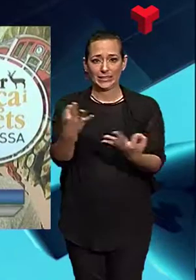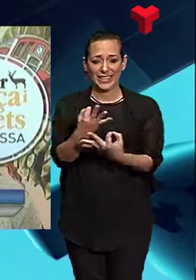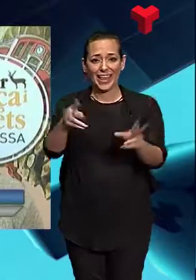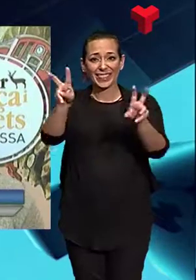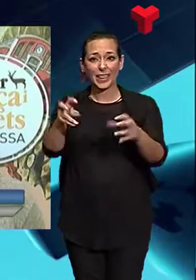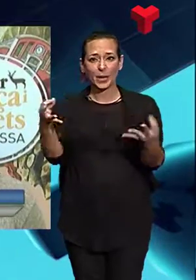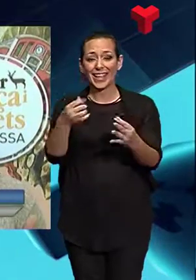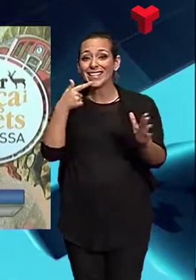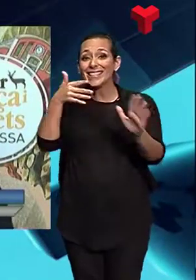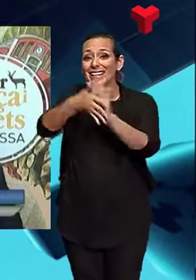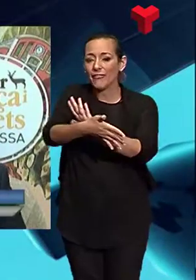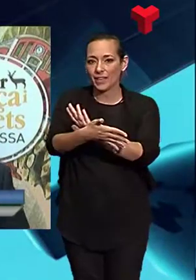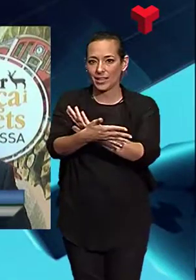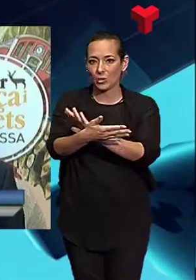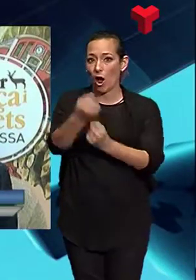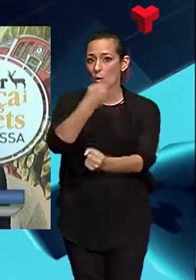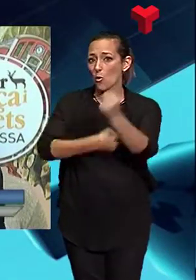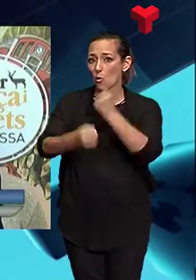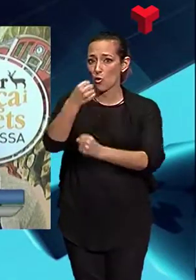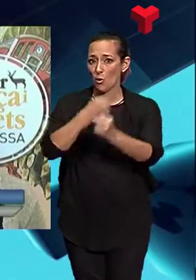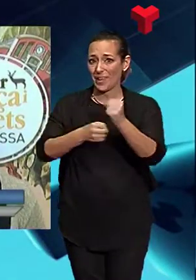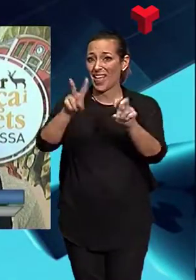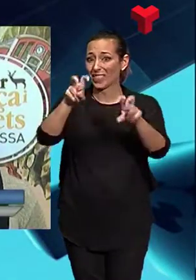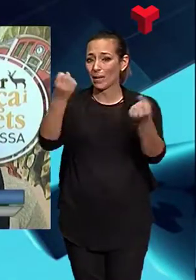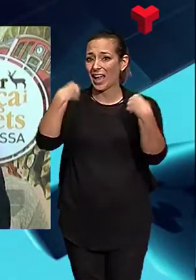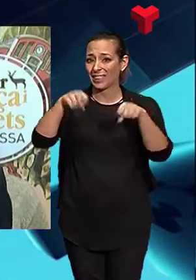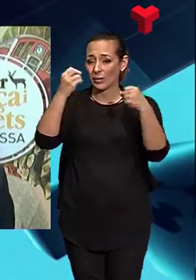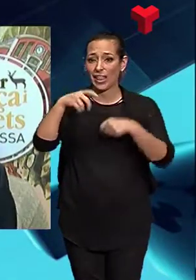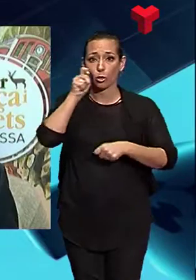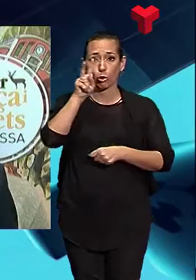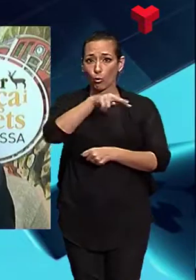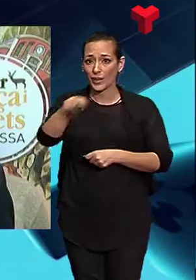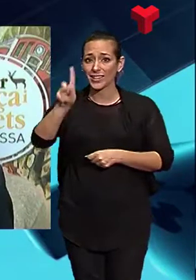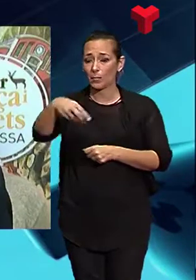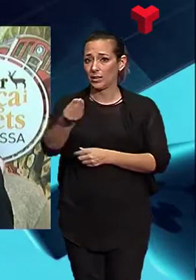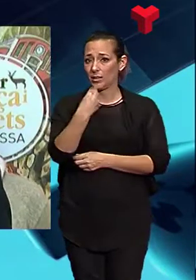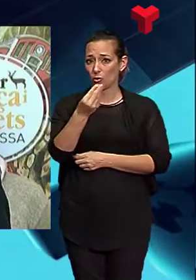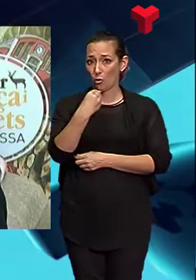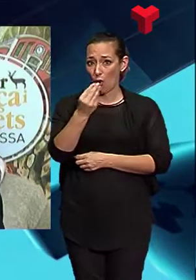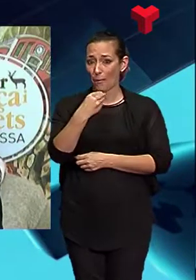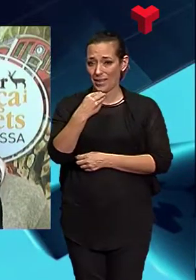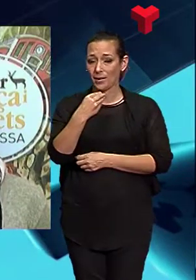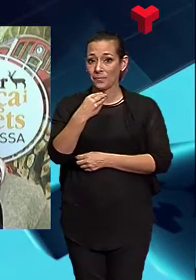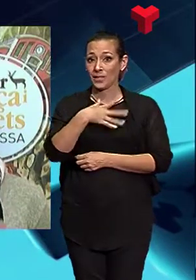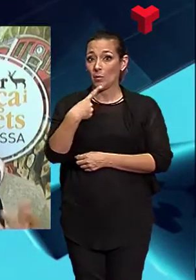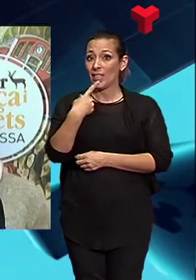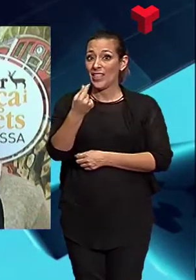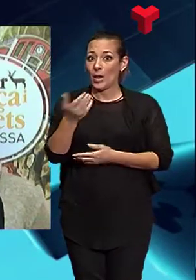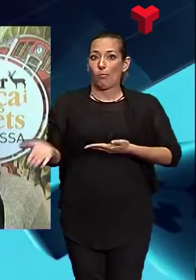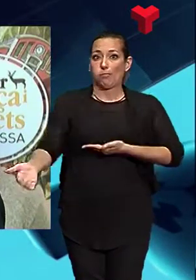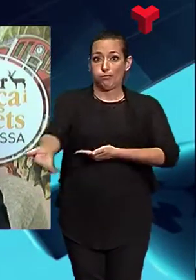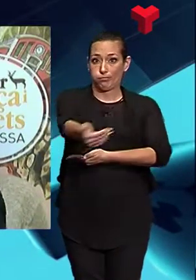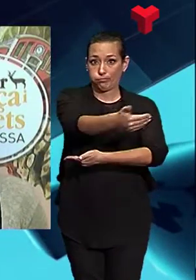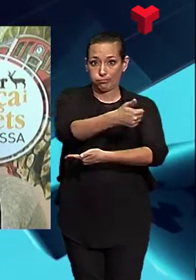significa a nivell econòmic tota l'activitat gastronòmica i turística i que evidentment és una font d'ingressos, de